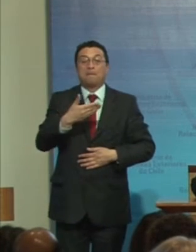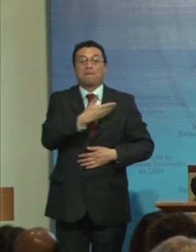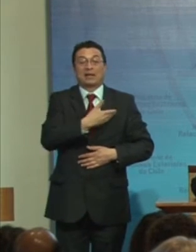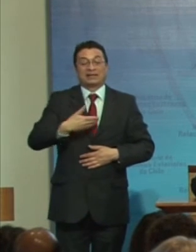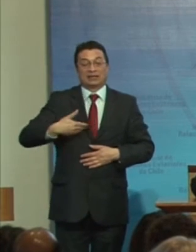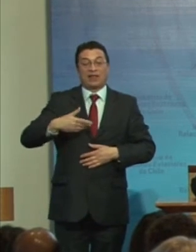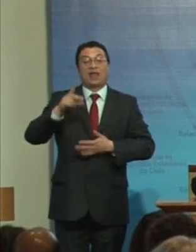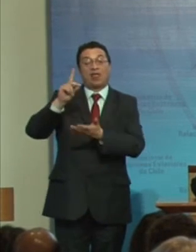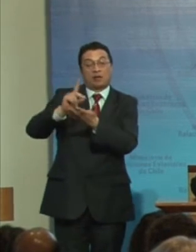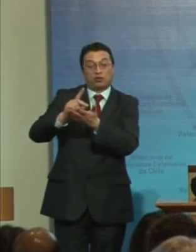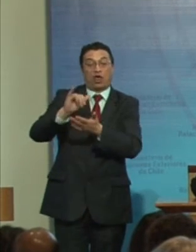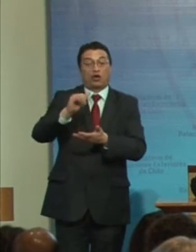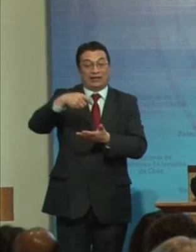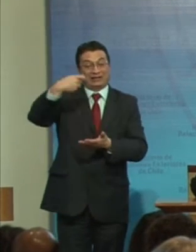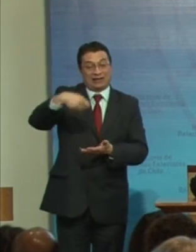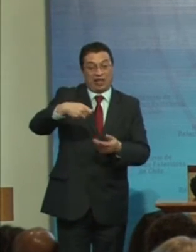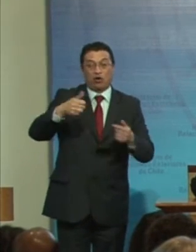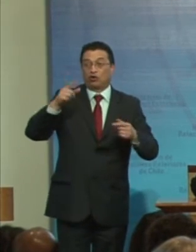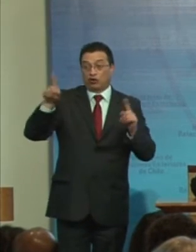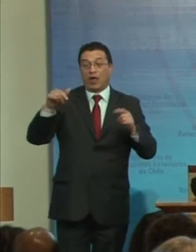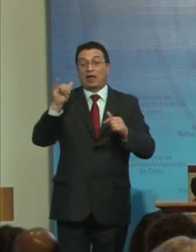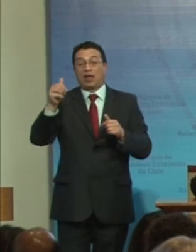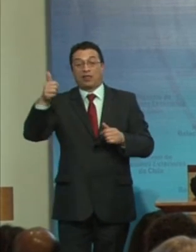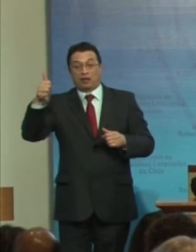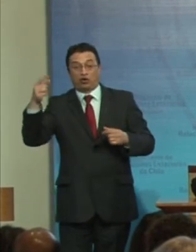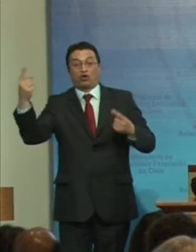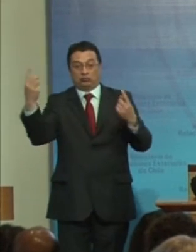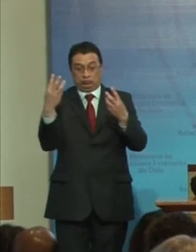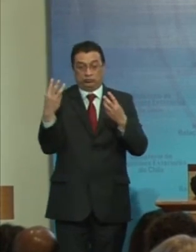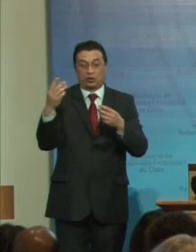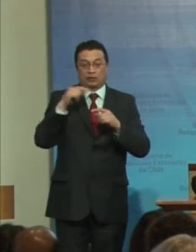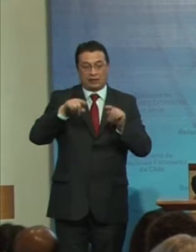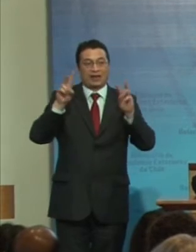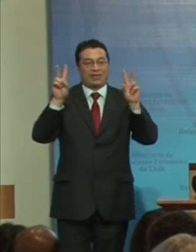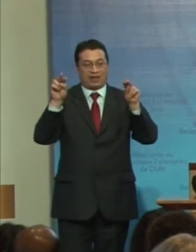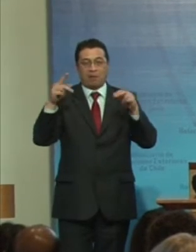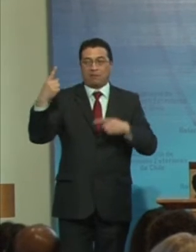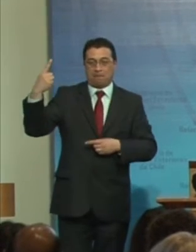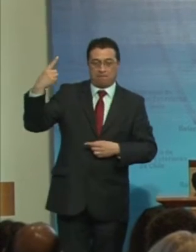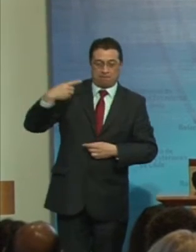Cámara de Diputados Y el Senado Así como de nuestro director Por estos temas